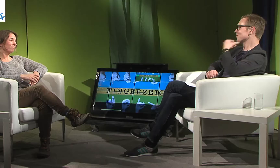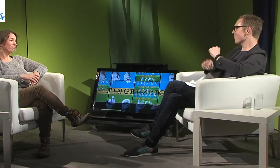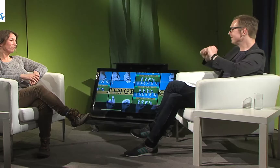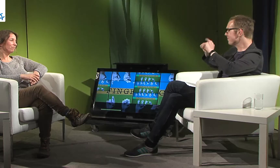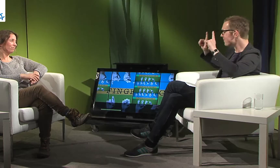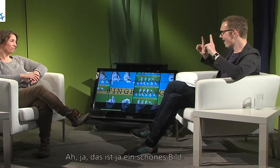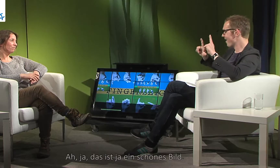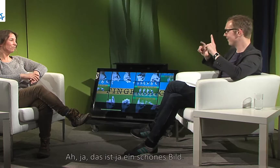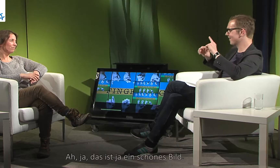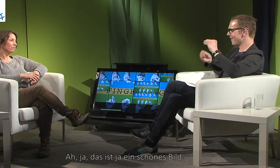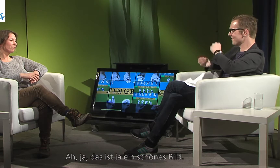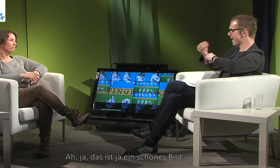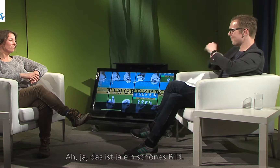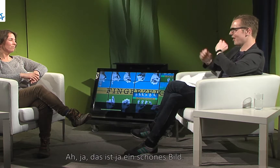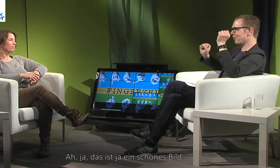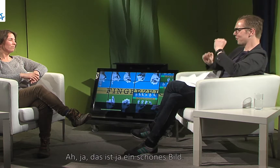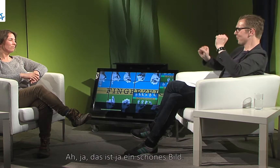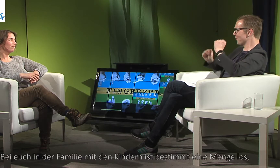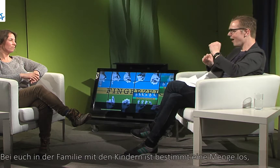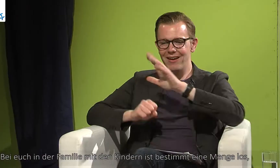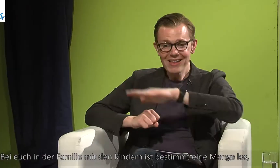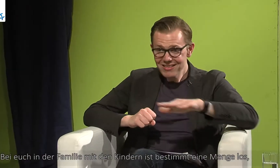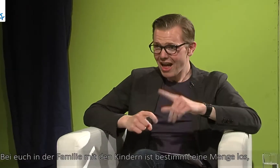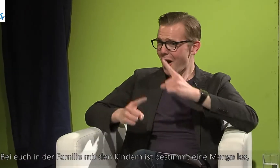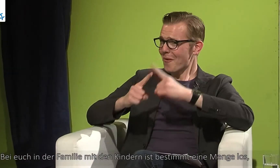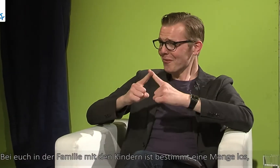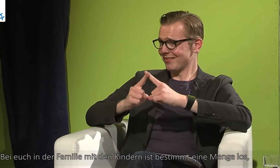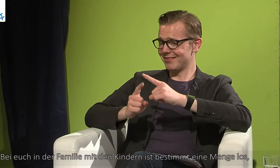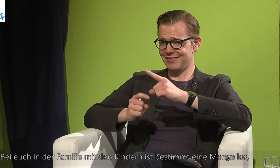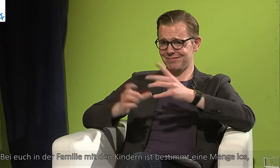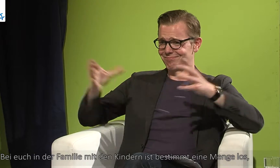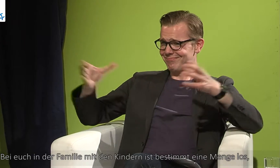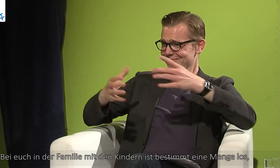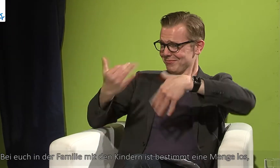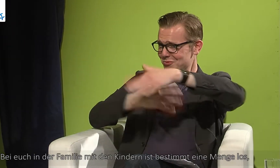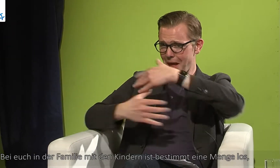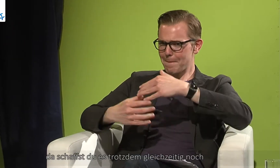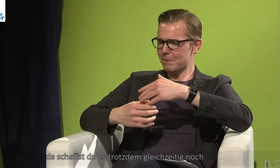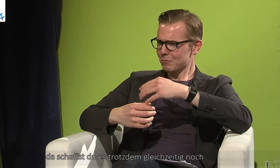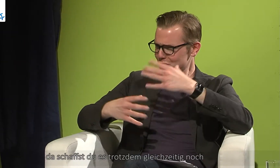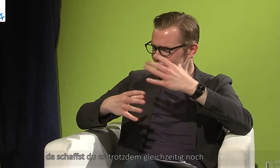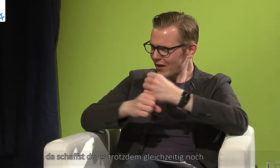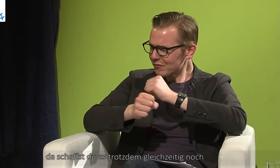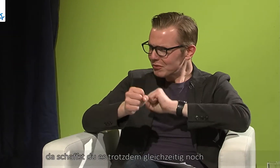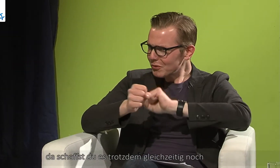Ah ja, das ist ja ein schönes Bild bei euch in der Familie. Mit den Kindern ist sicherlich eine Menge los. Da schaffst du es